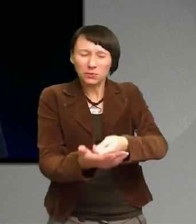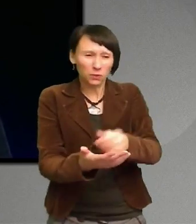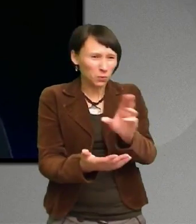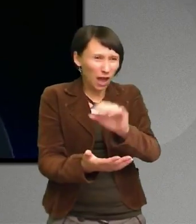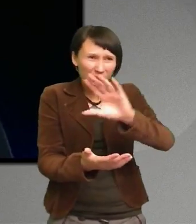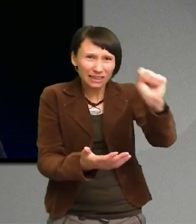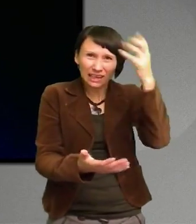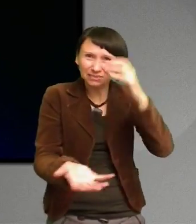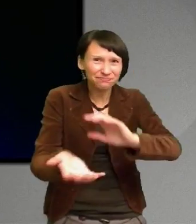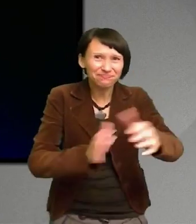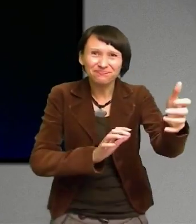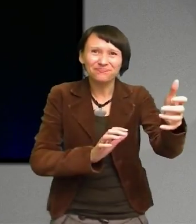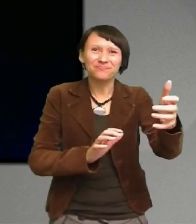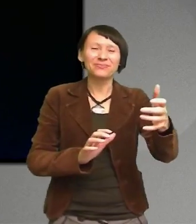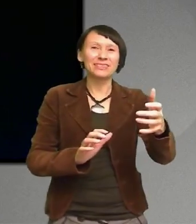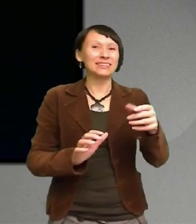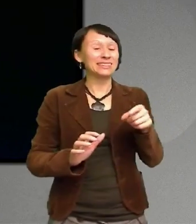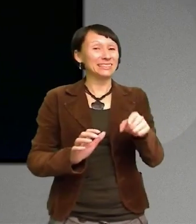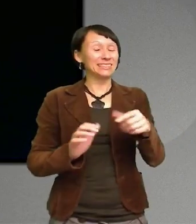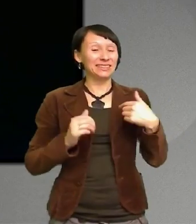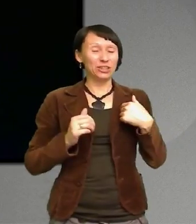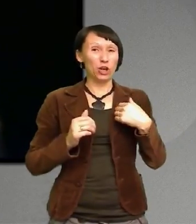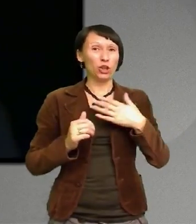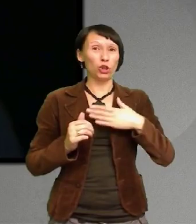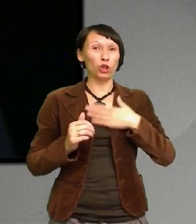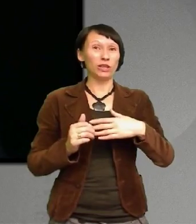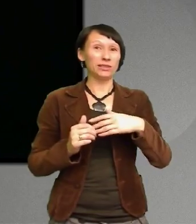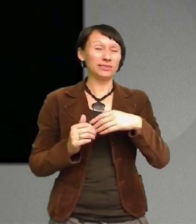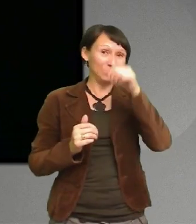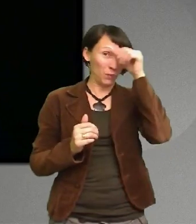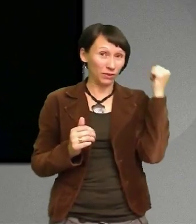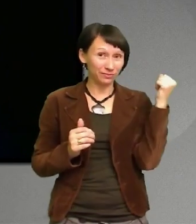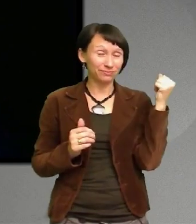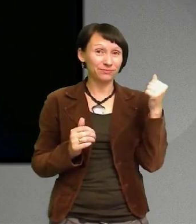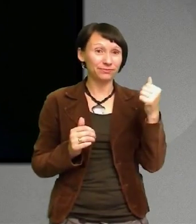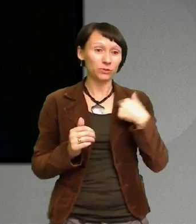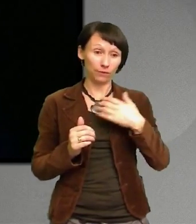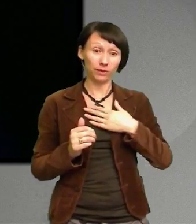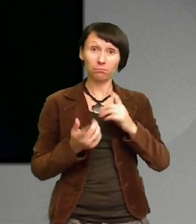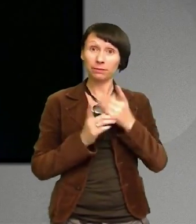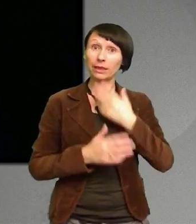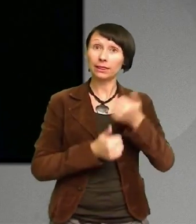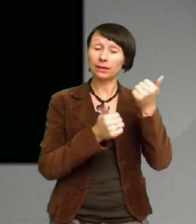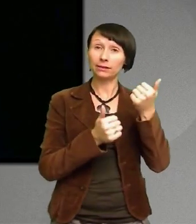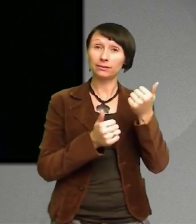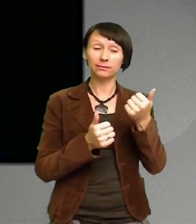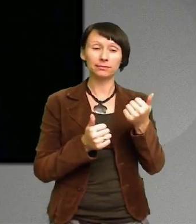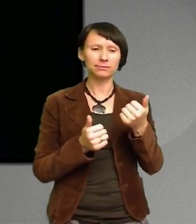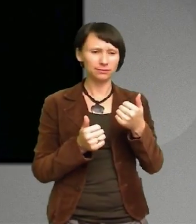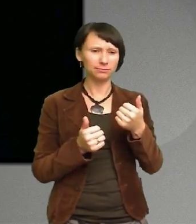Det är någonting jag tycker är oerhört jobbigt Men jag vill bli bättre på det Att våga utveckla det man är mindre bra på Det